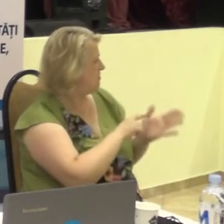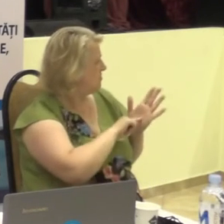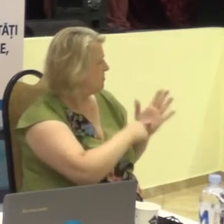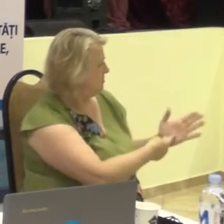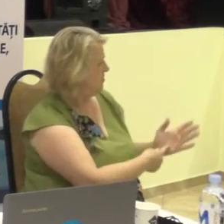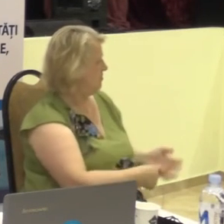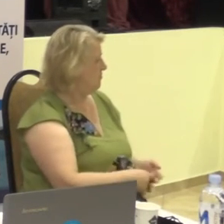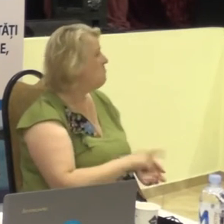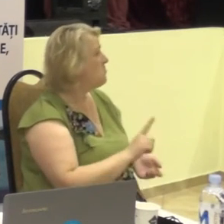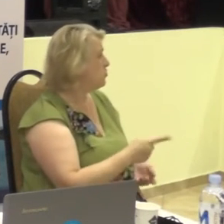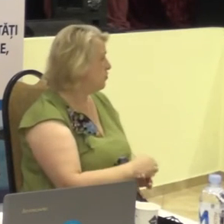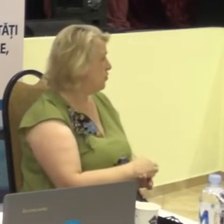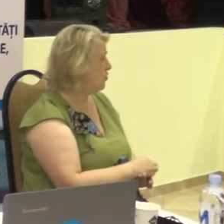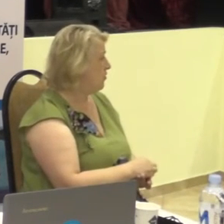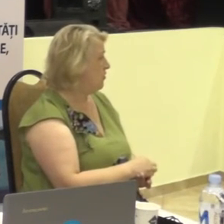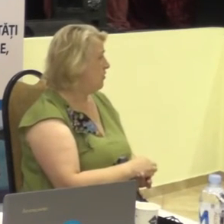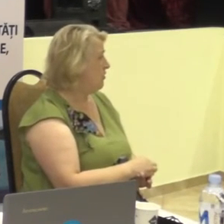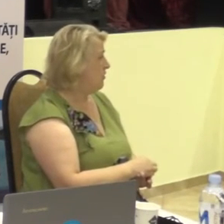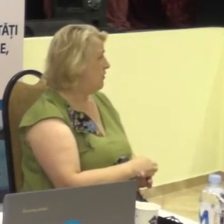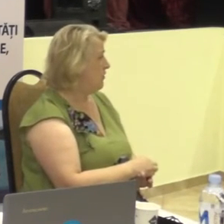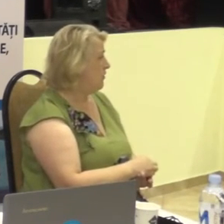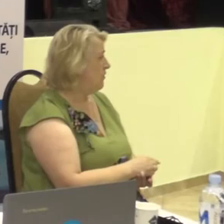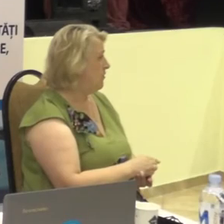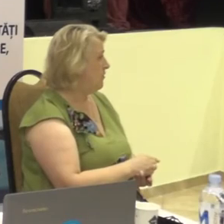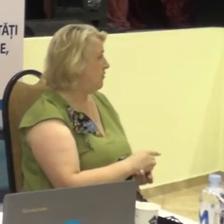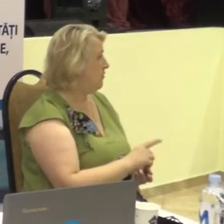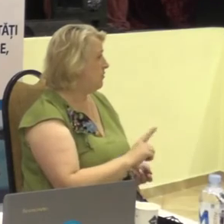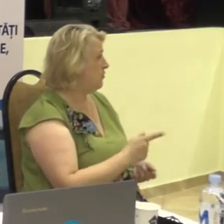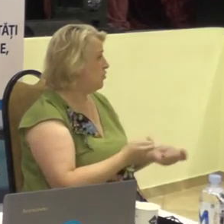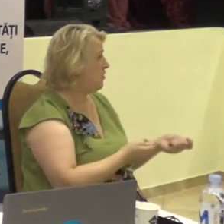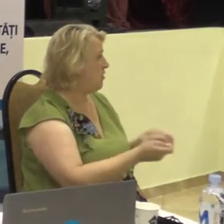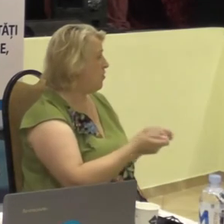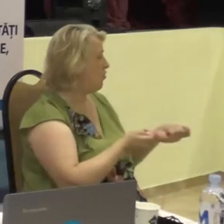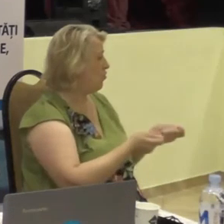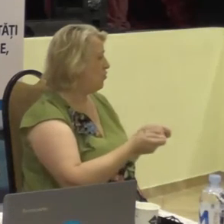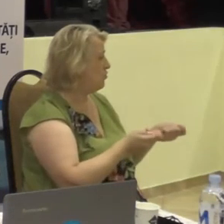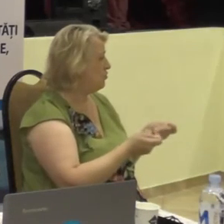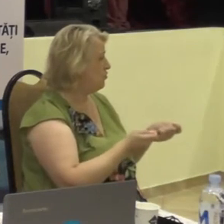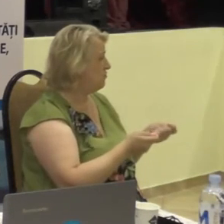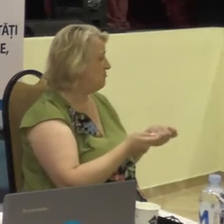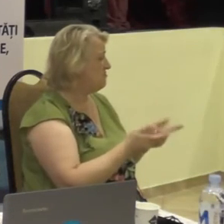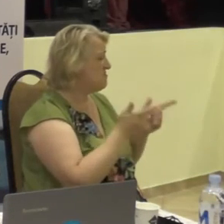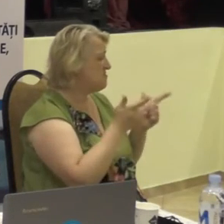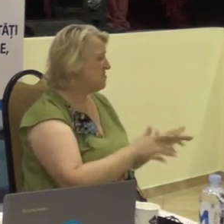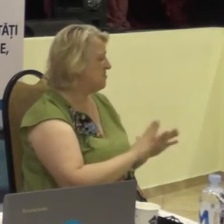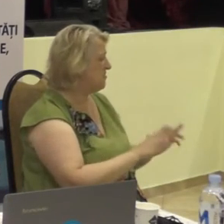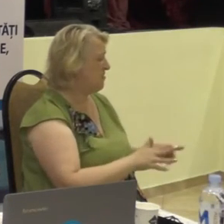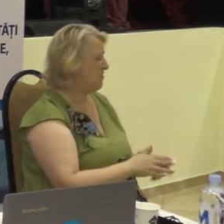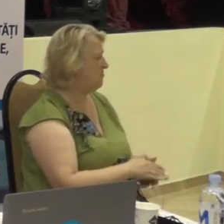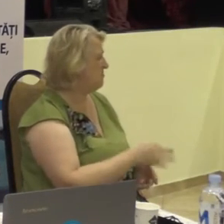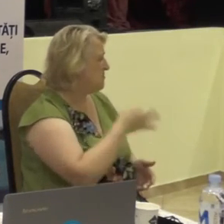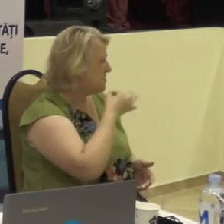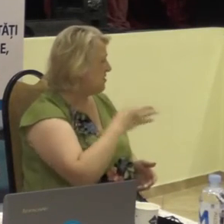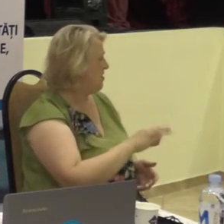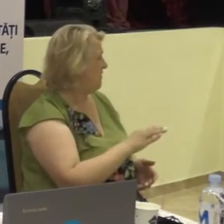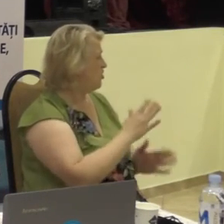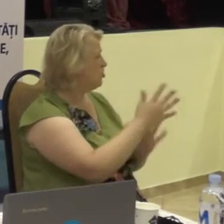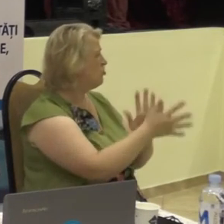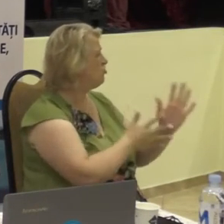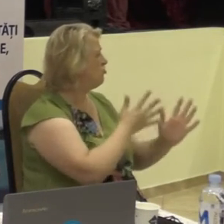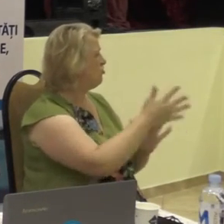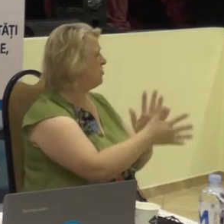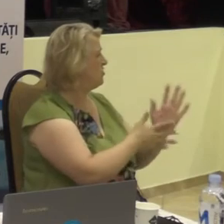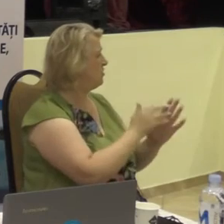Deoarece la conducere nu recunosc limbajul